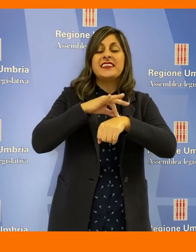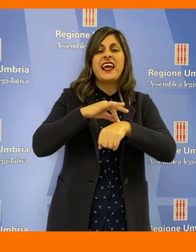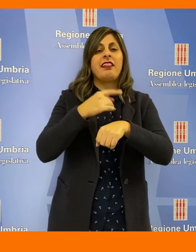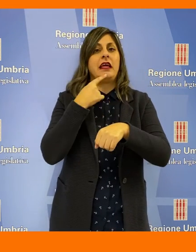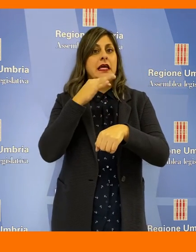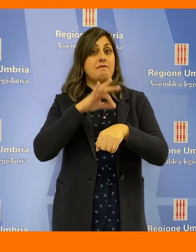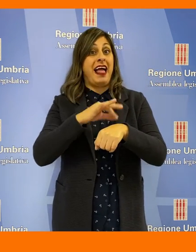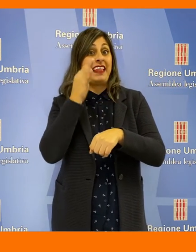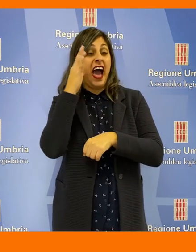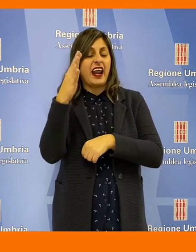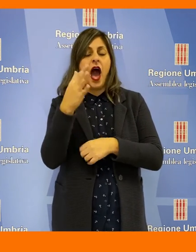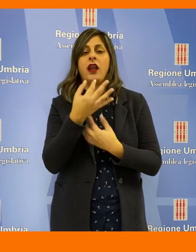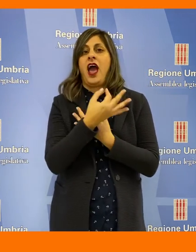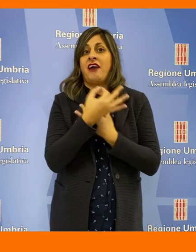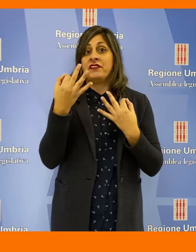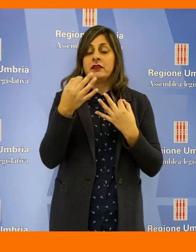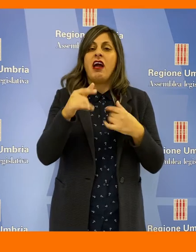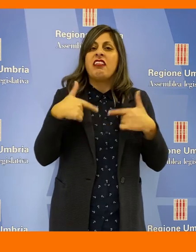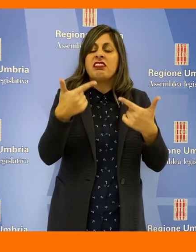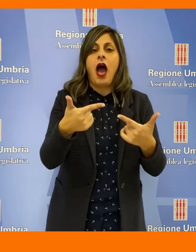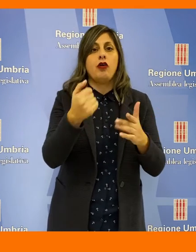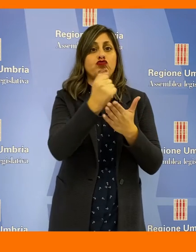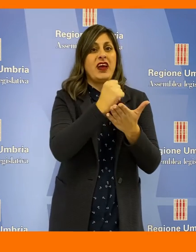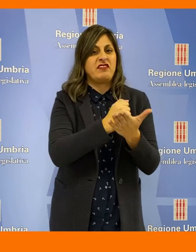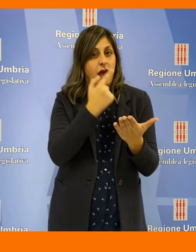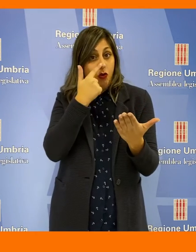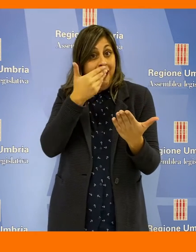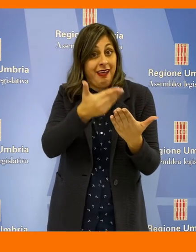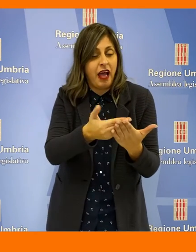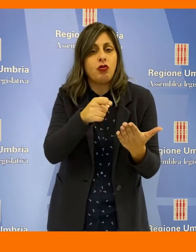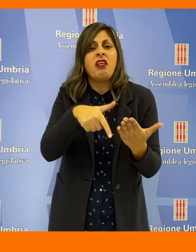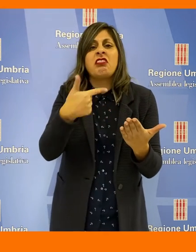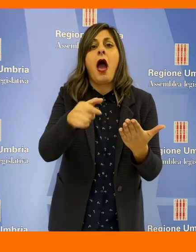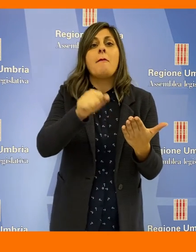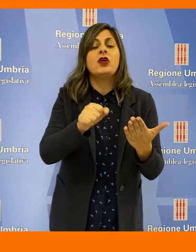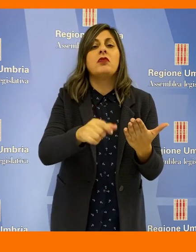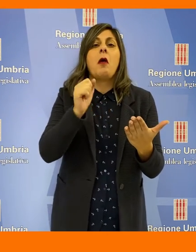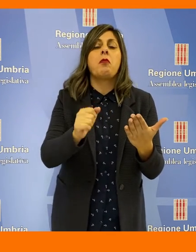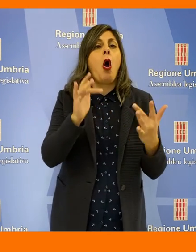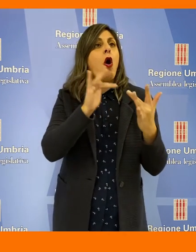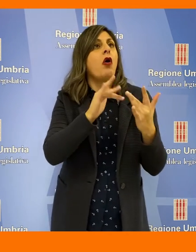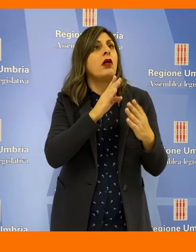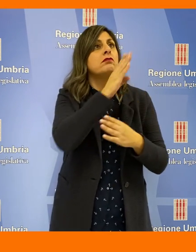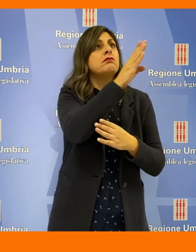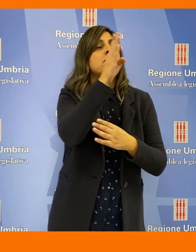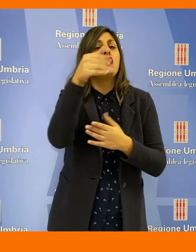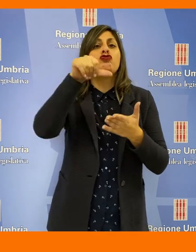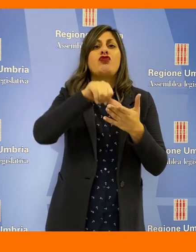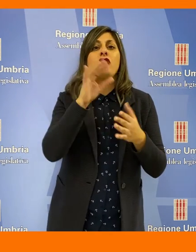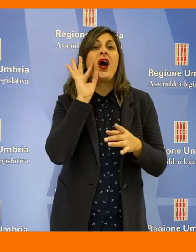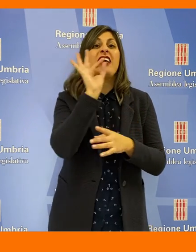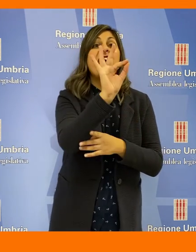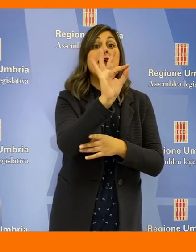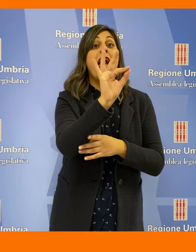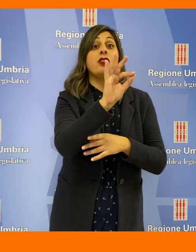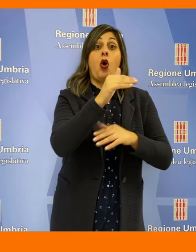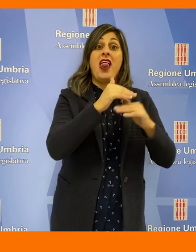con malattie rare, dando loro adeguata certificazione che permetta di entrare in contatto con centri di riferimento a livello